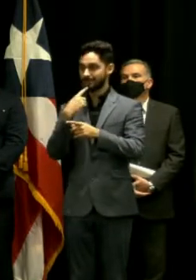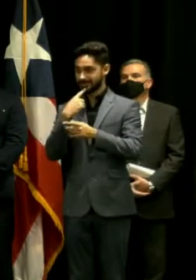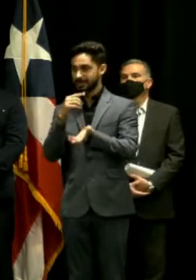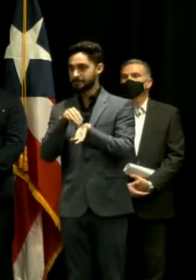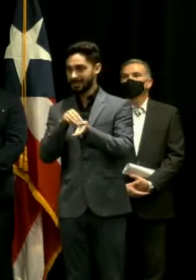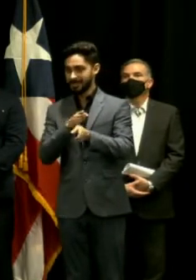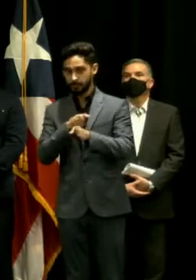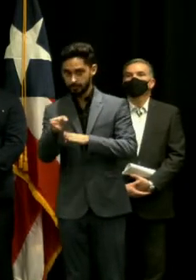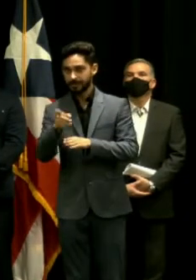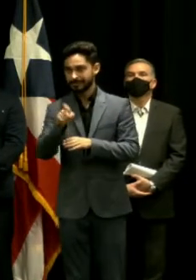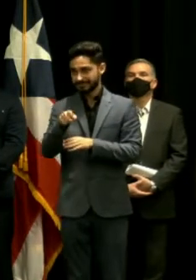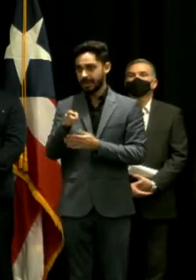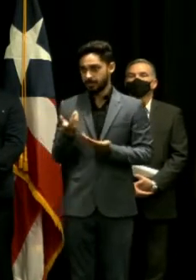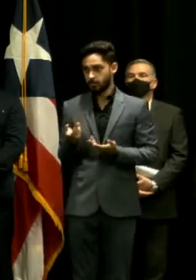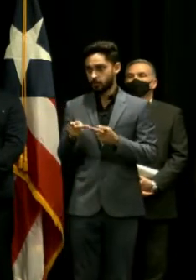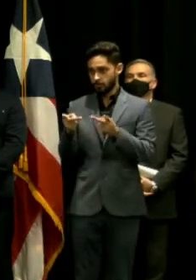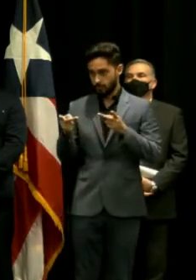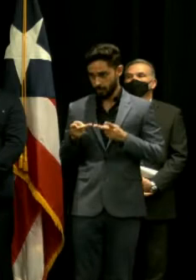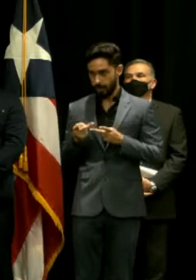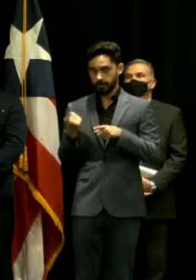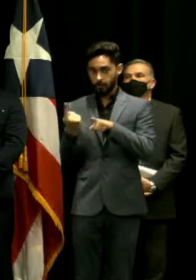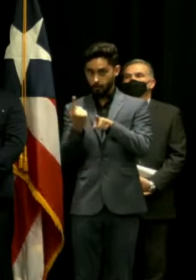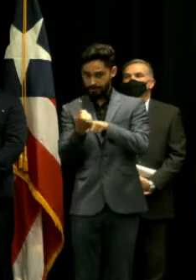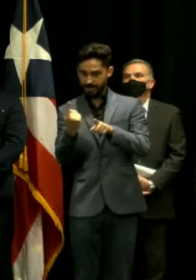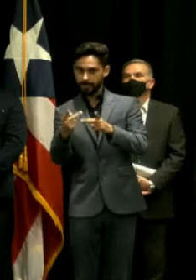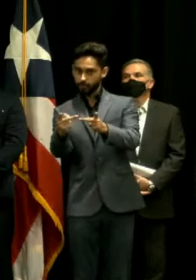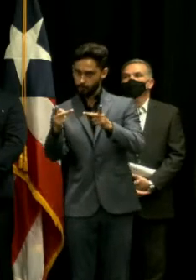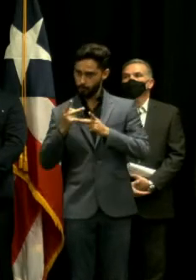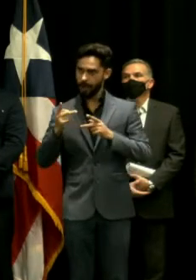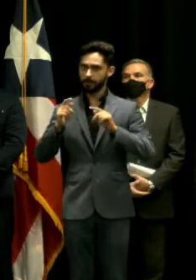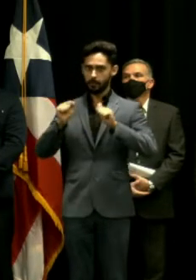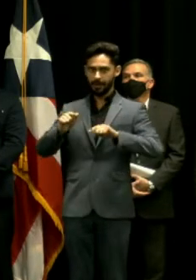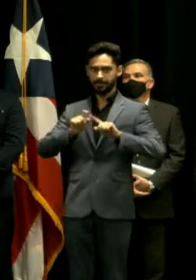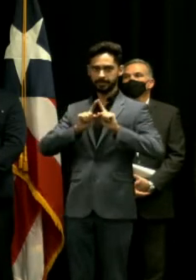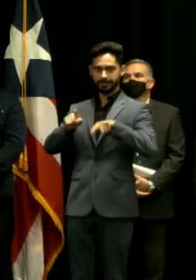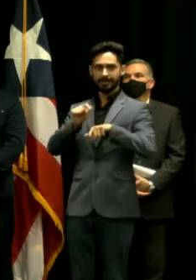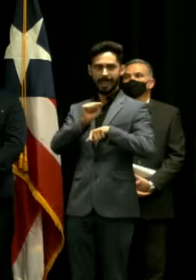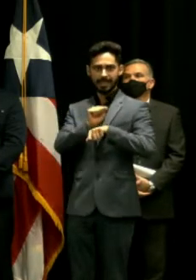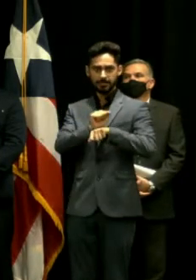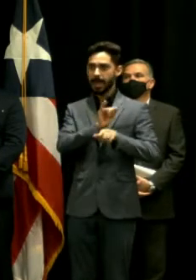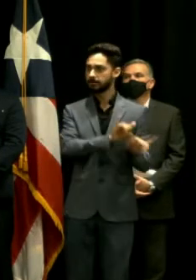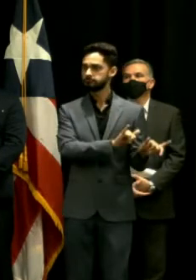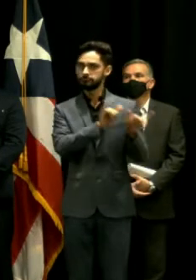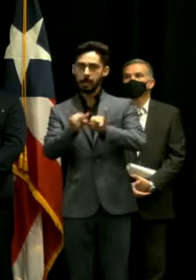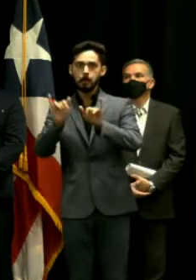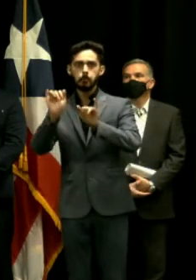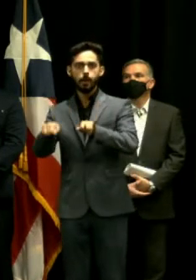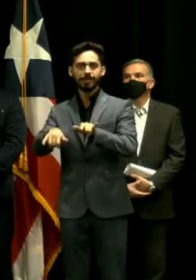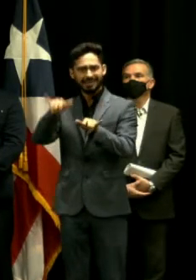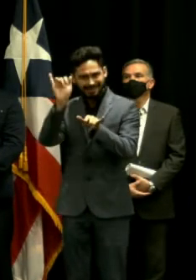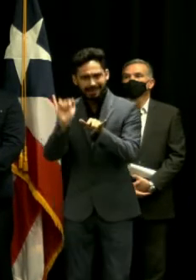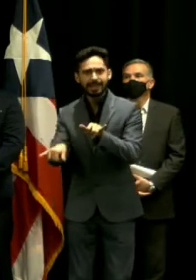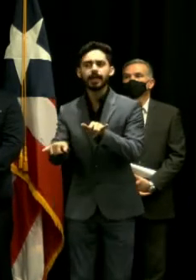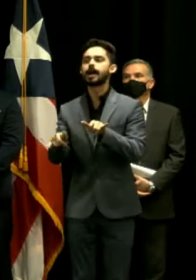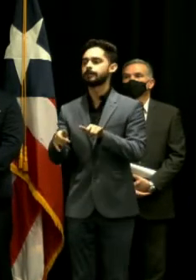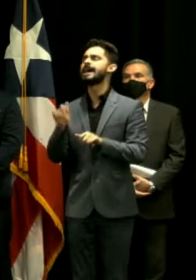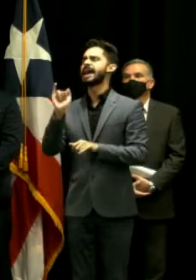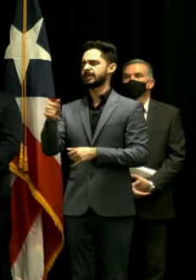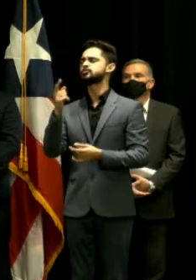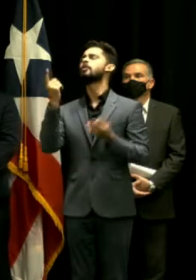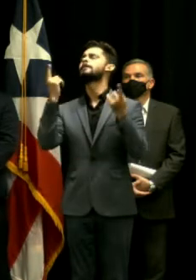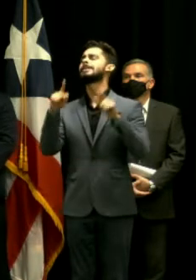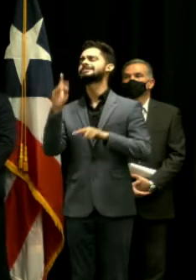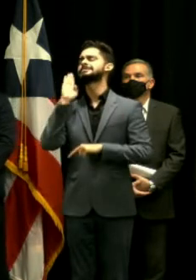médica si tenemos unas facilidades adecuadas donde puedan hospedarse mientras están allá eso se va a hacer realidad